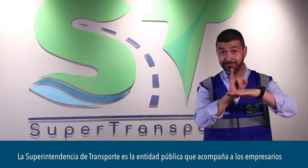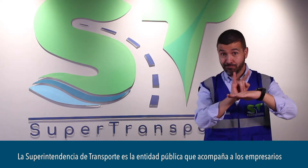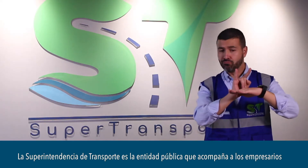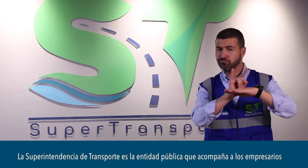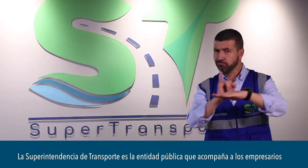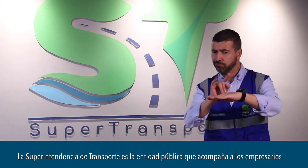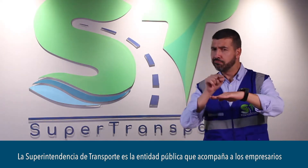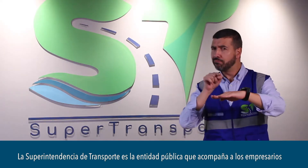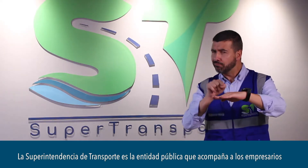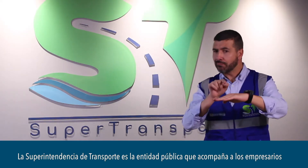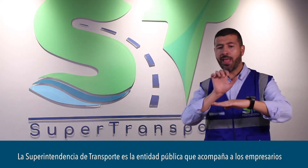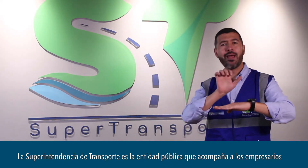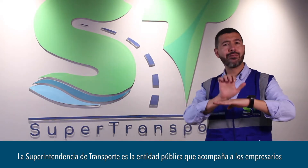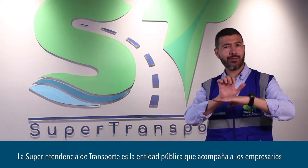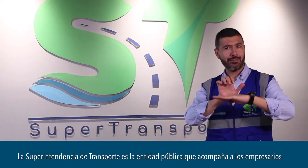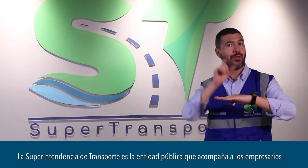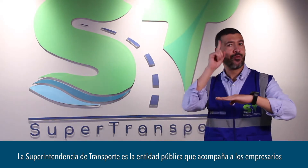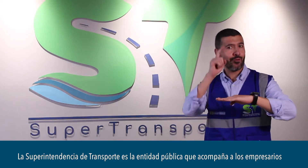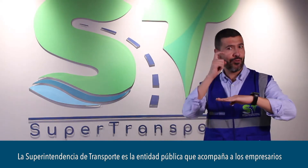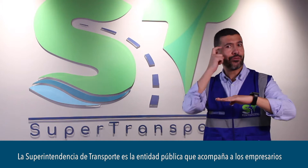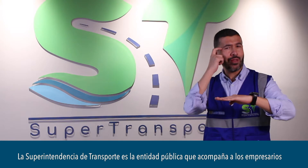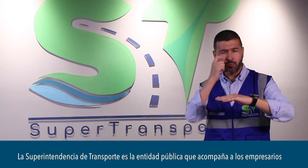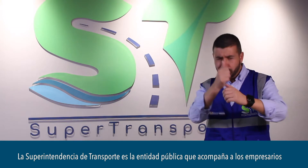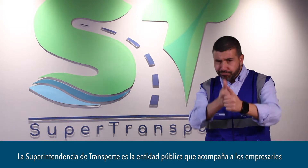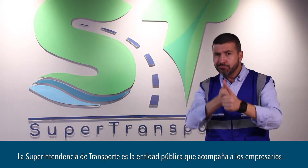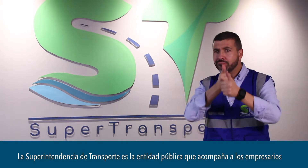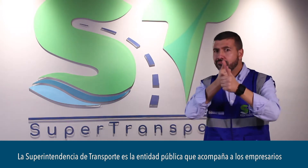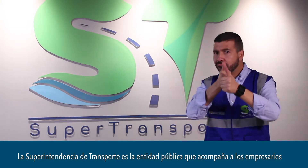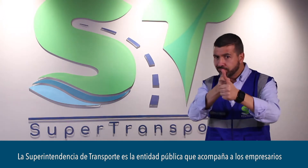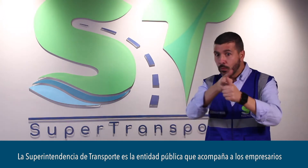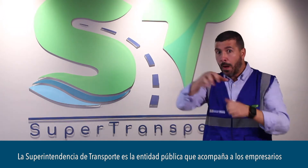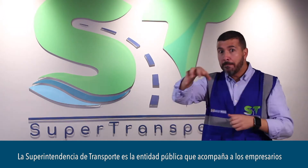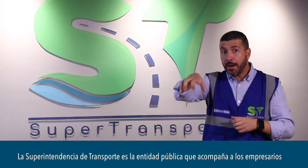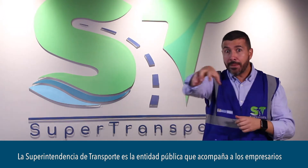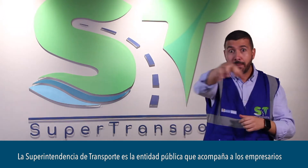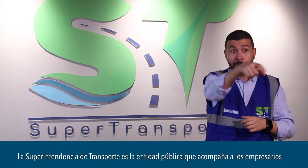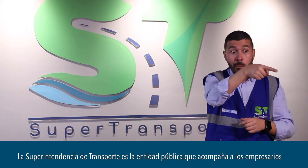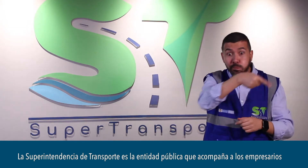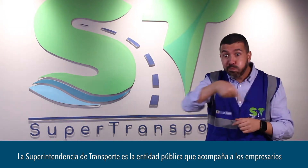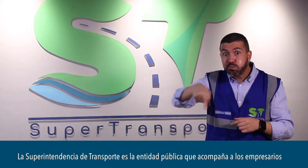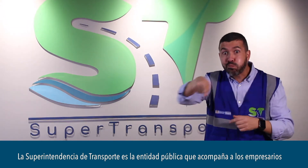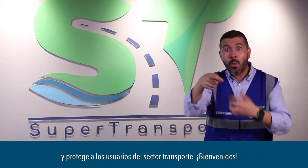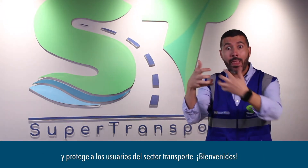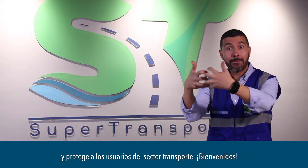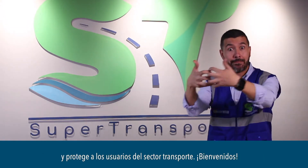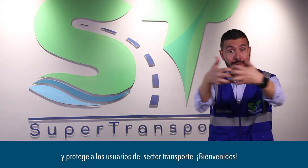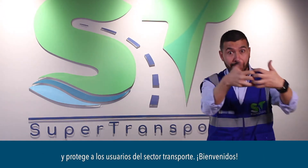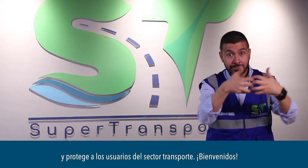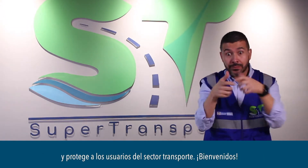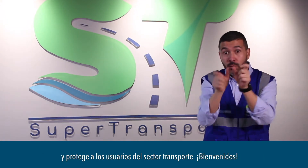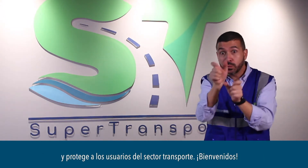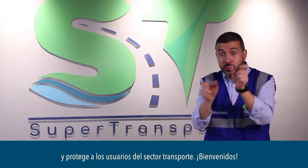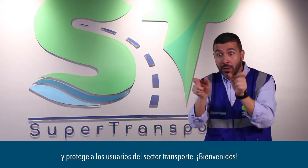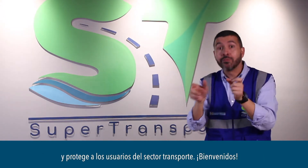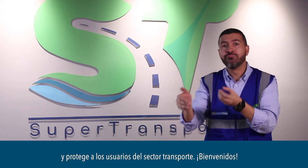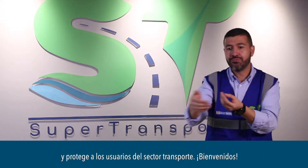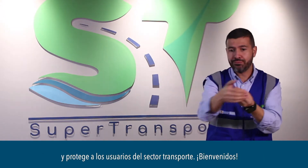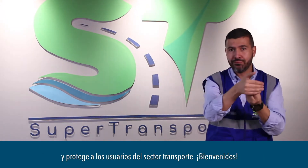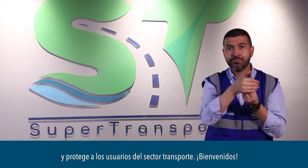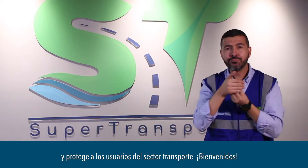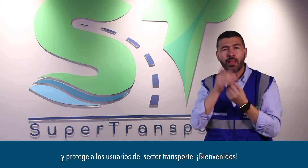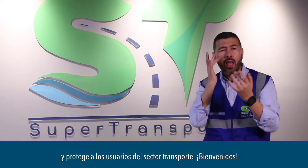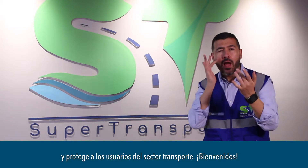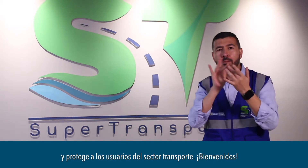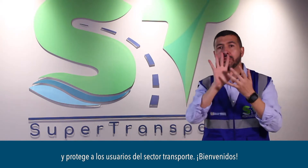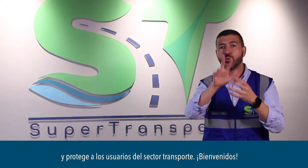la superintendencia de transporte es la entidad pública que acompaña a los empresarios y protege a los usuarios